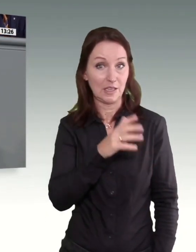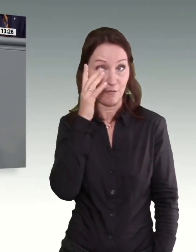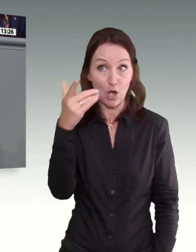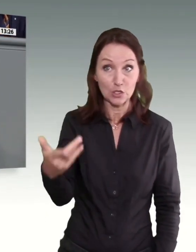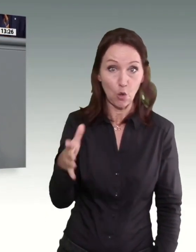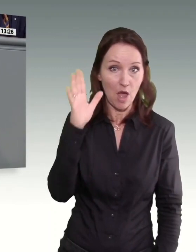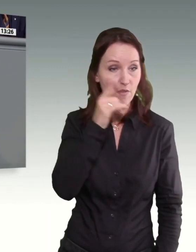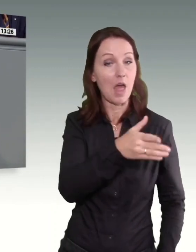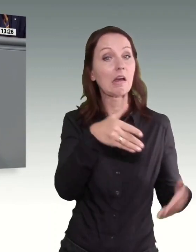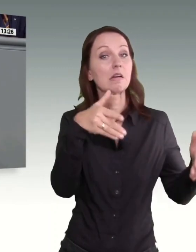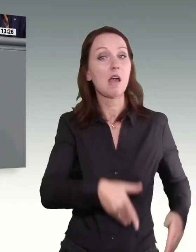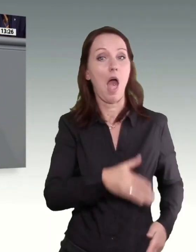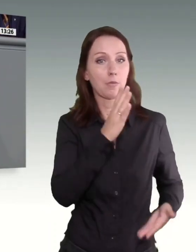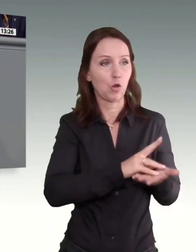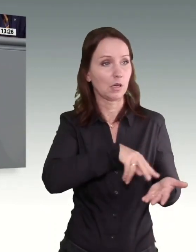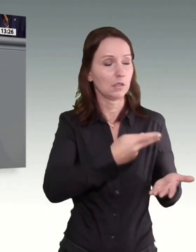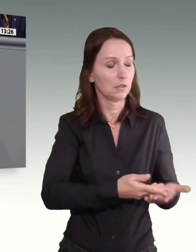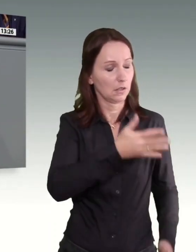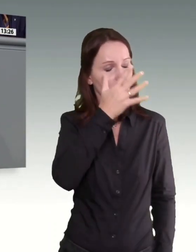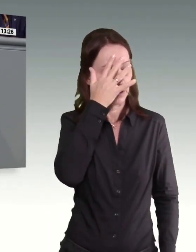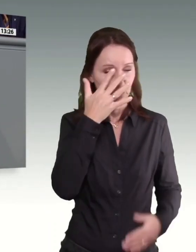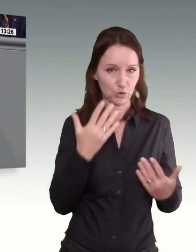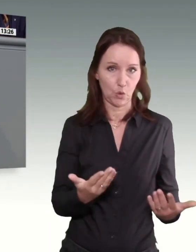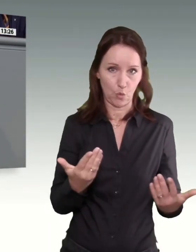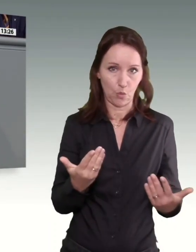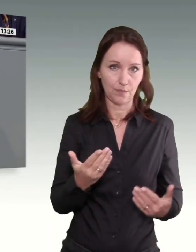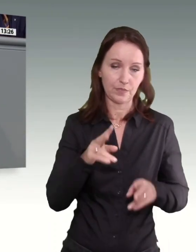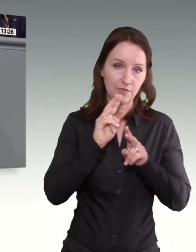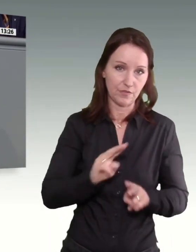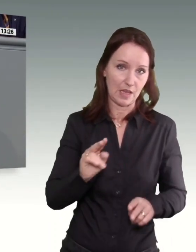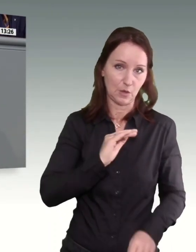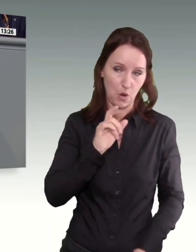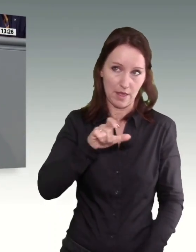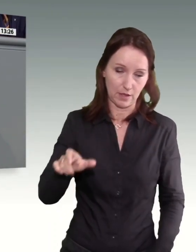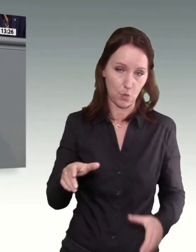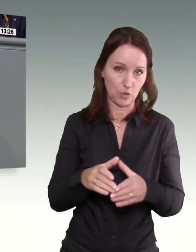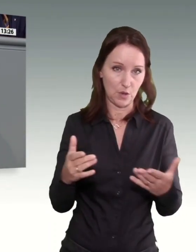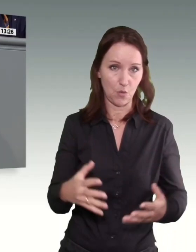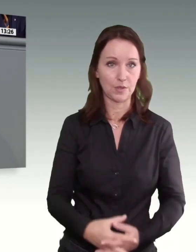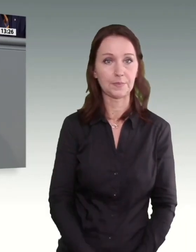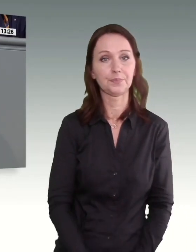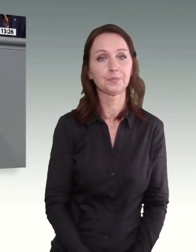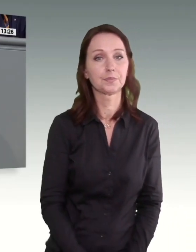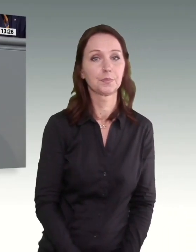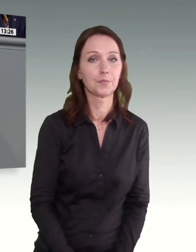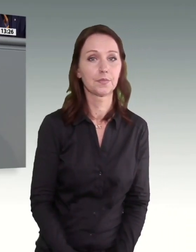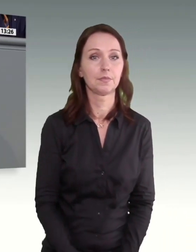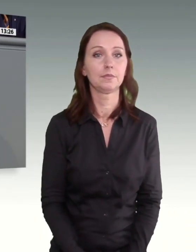Vorstößen erführe, verehrte Kolleginnen und Kollegen von der Union. Der Staat